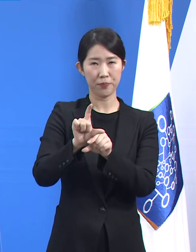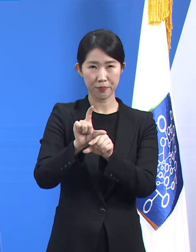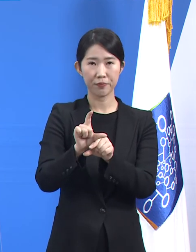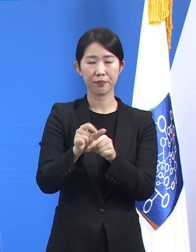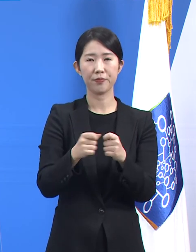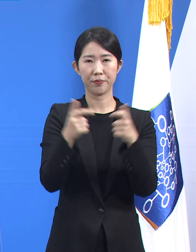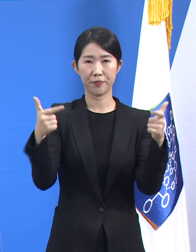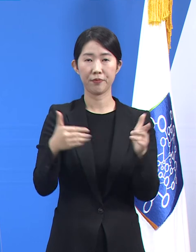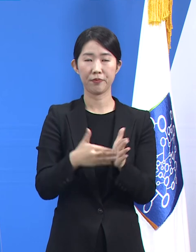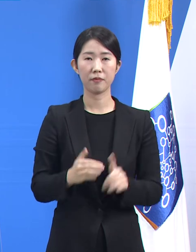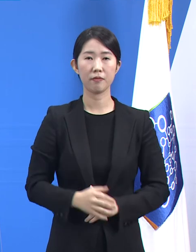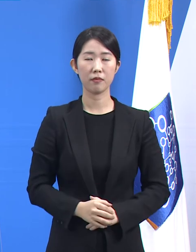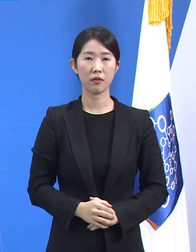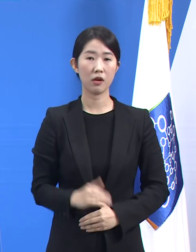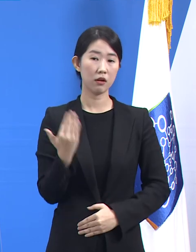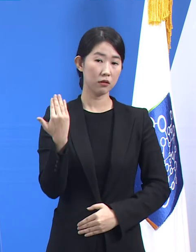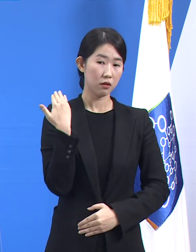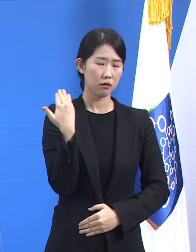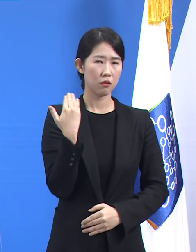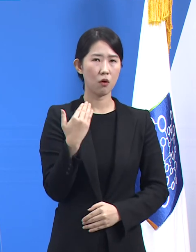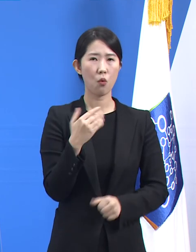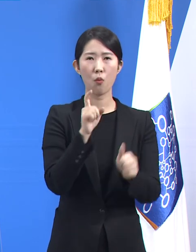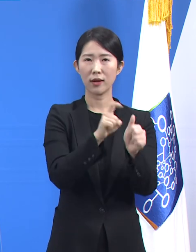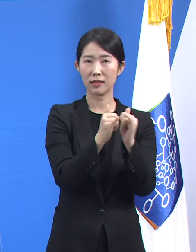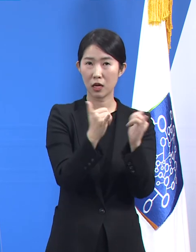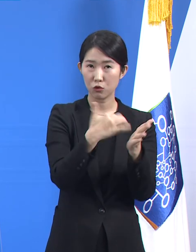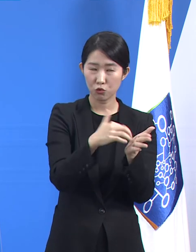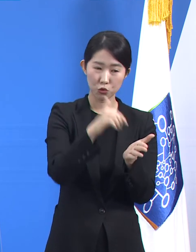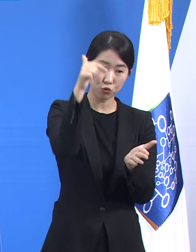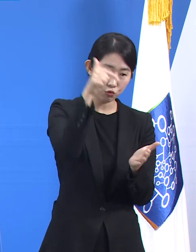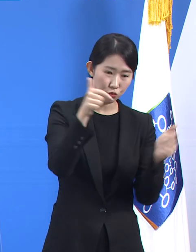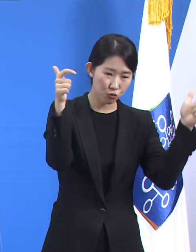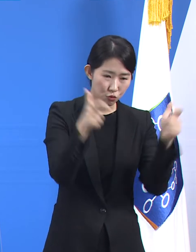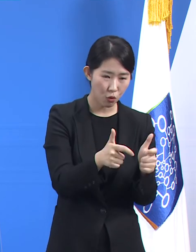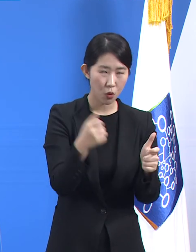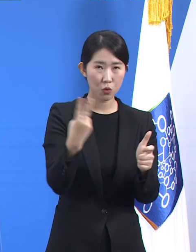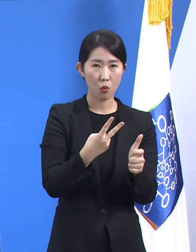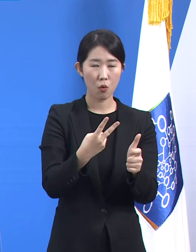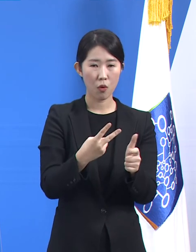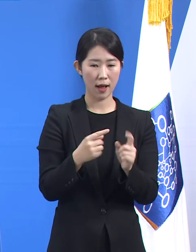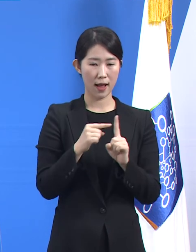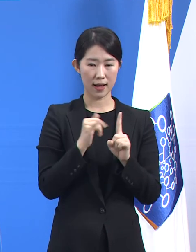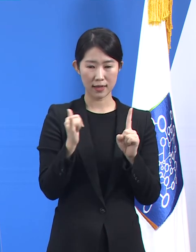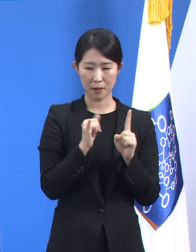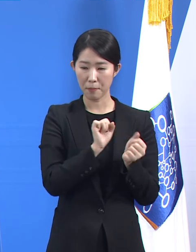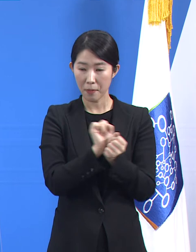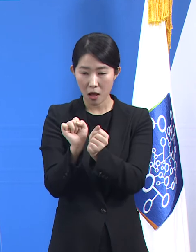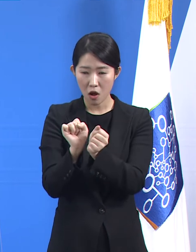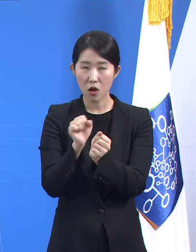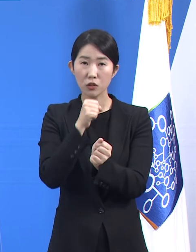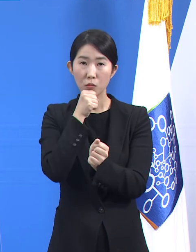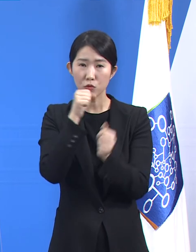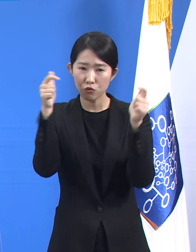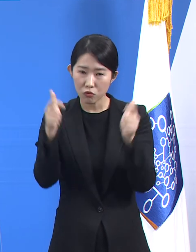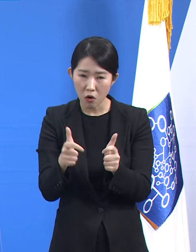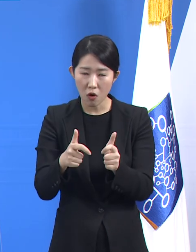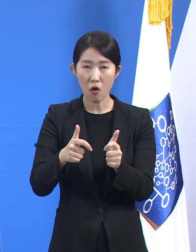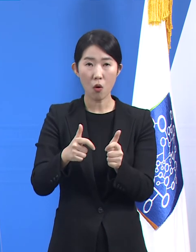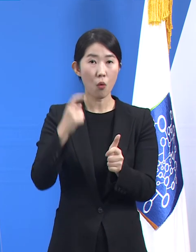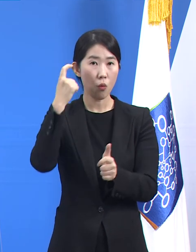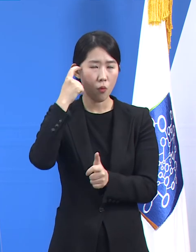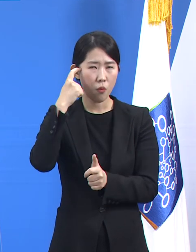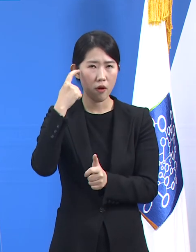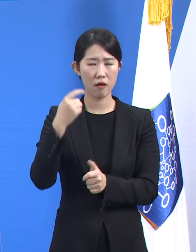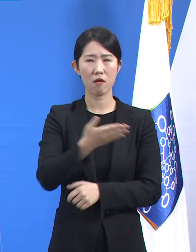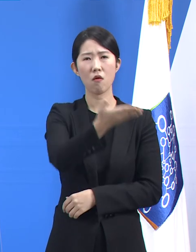최근 확진자 수와 재생산 지수의 감소는 정부와 지자체를 믿고 개인 방역수칙을 준수해 주신 도민